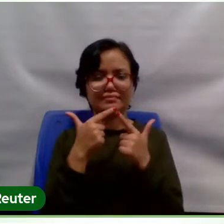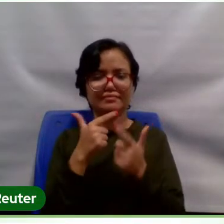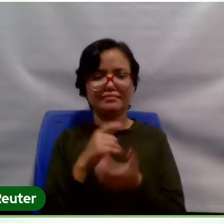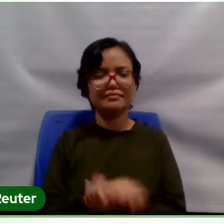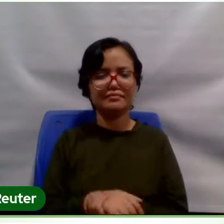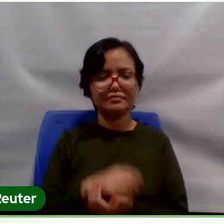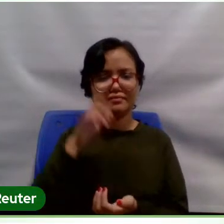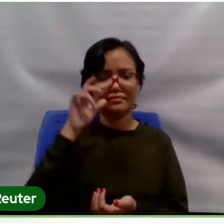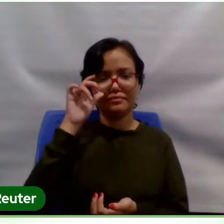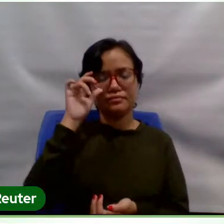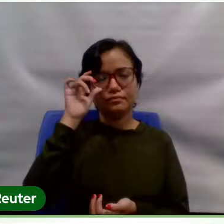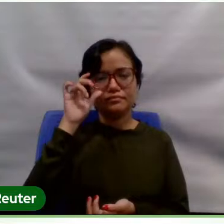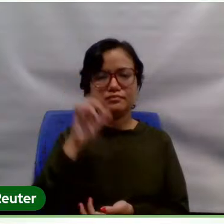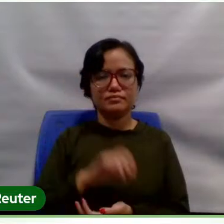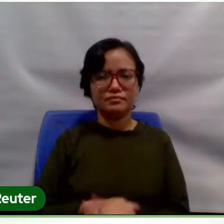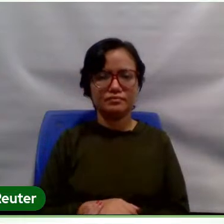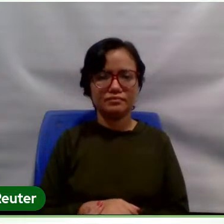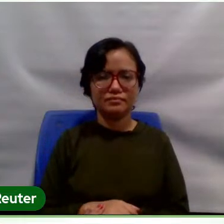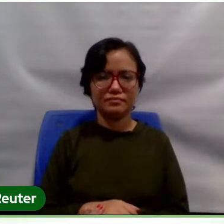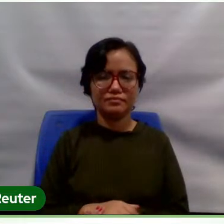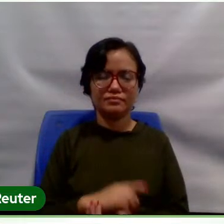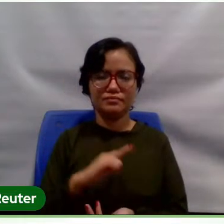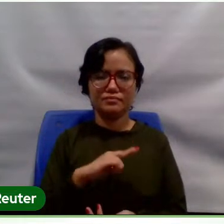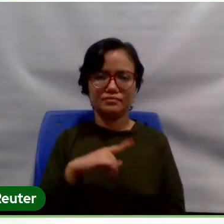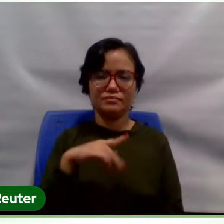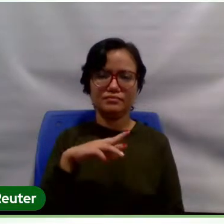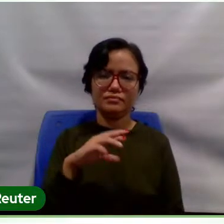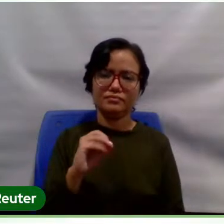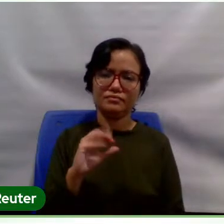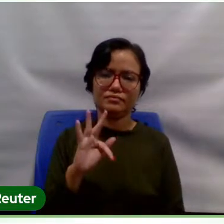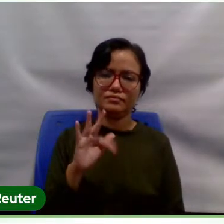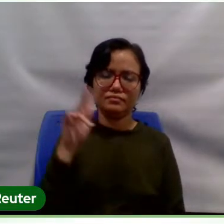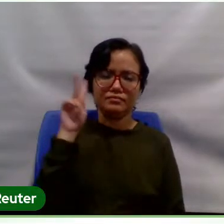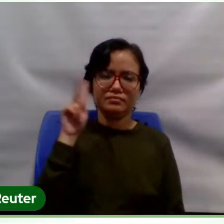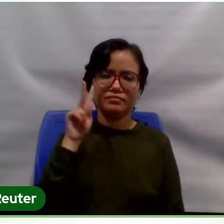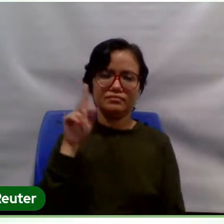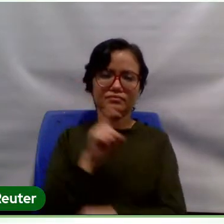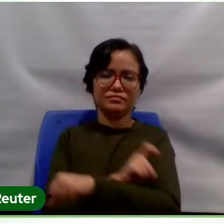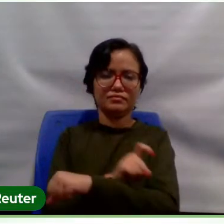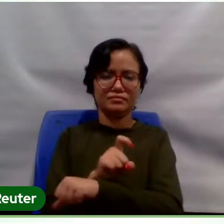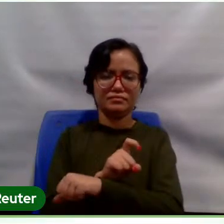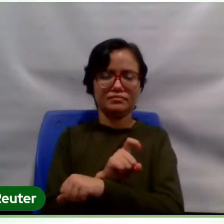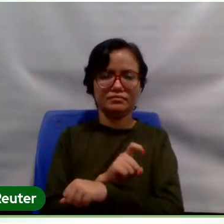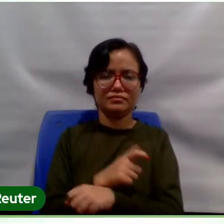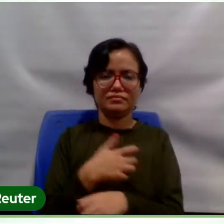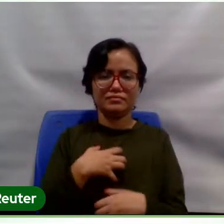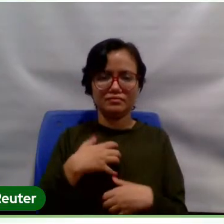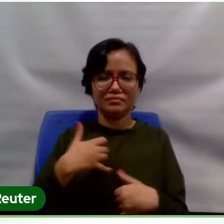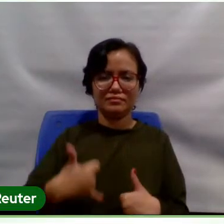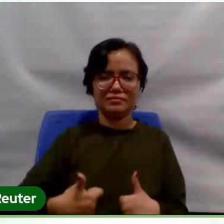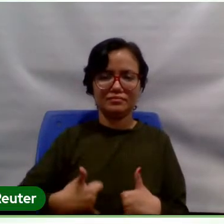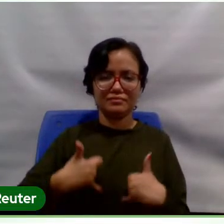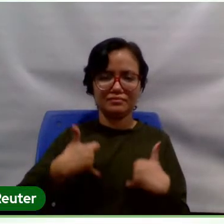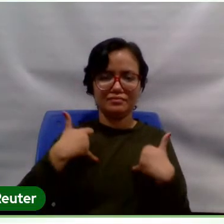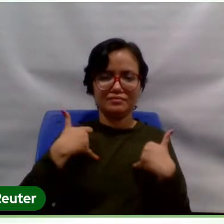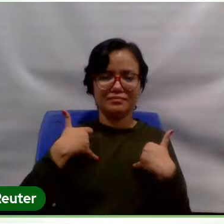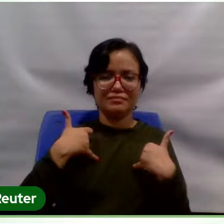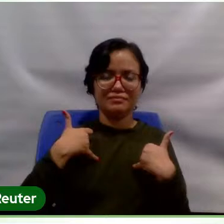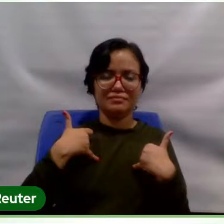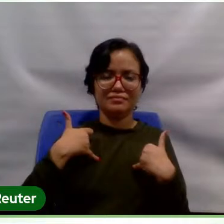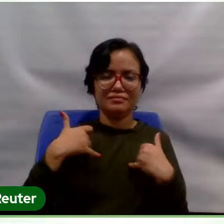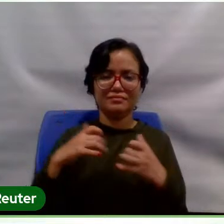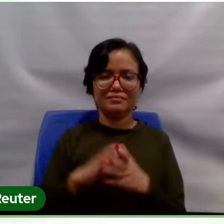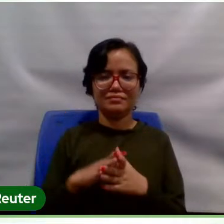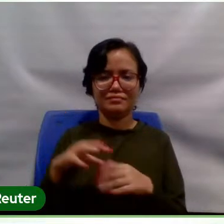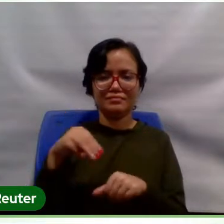saiu o Profestória de Xinguara. Eu fico muito orgulhosa porque é um programa em rede que tem mais